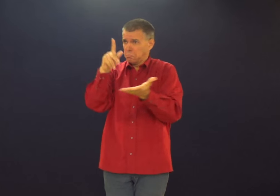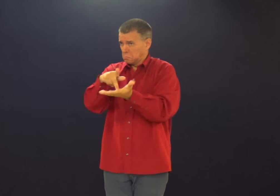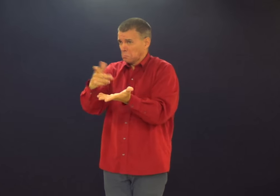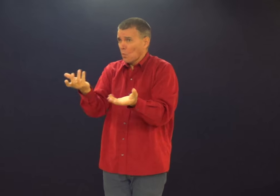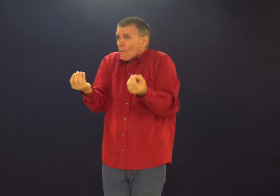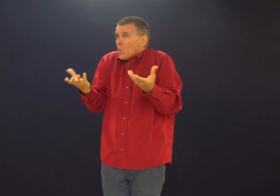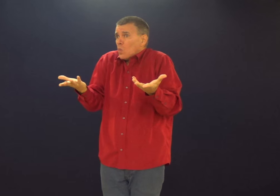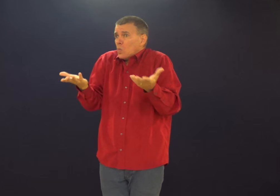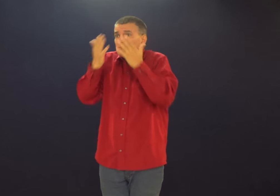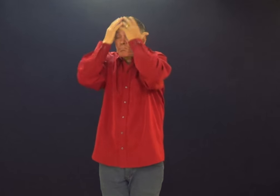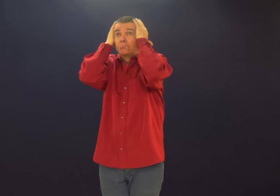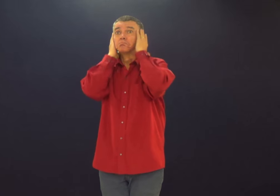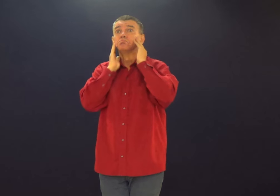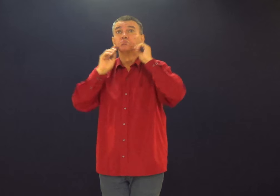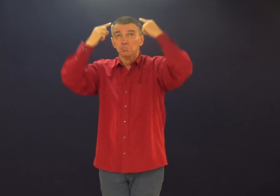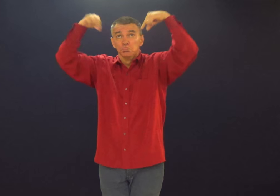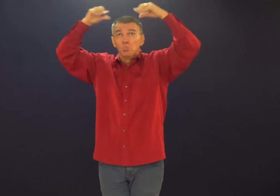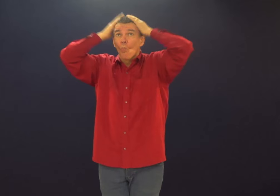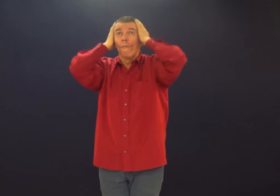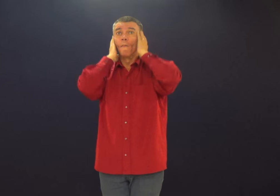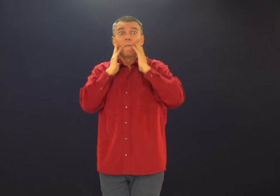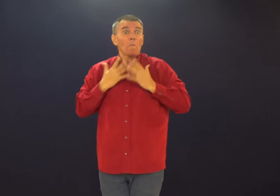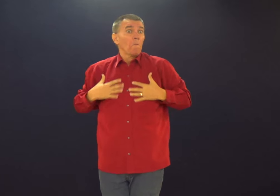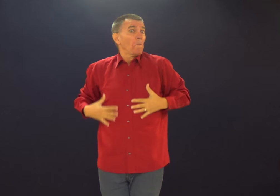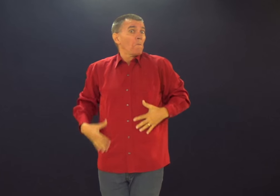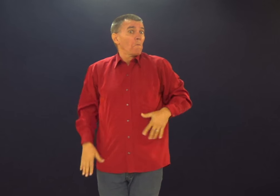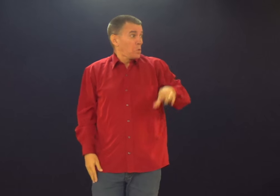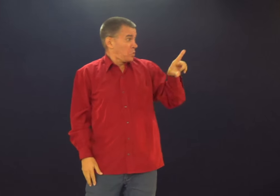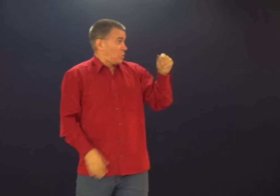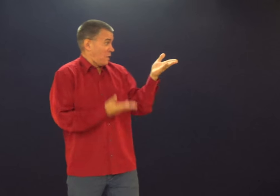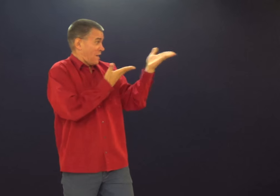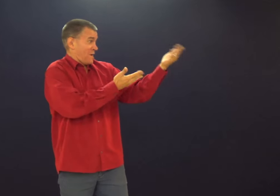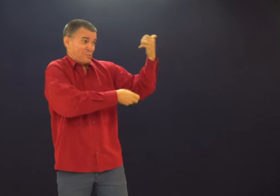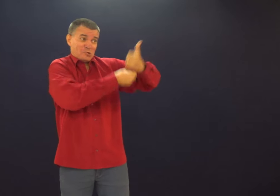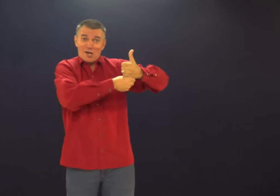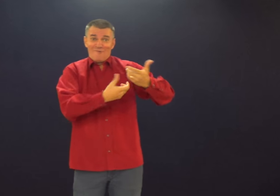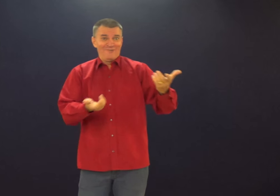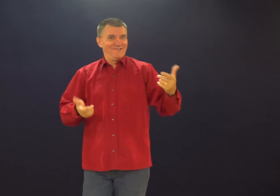Porque as pessoas são semelhança de Deus, né? Não sei, talvez, quem sabe?